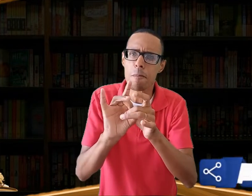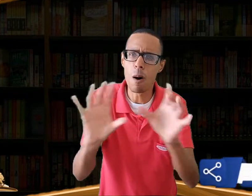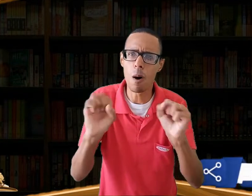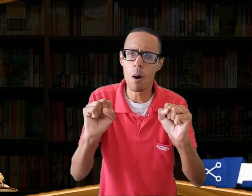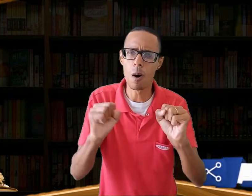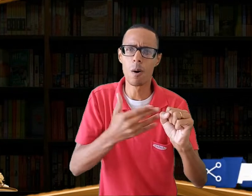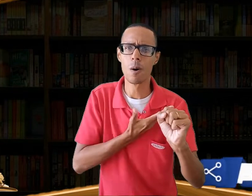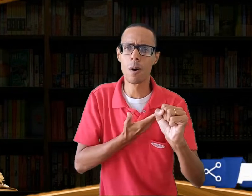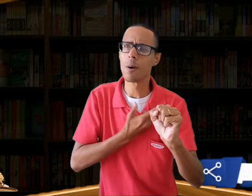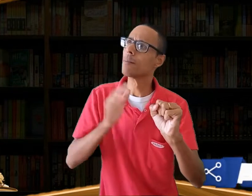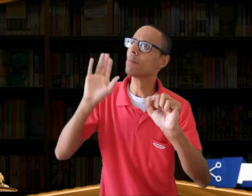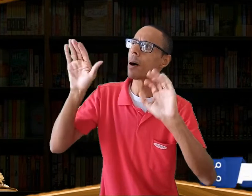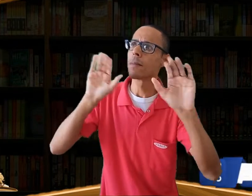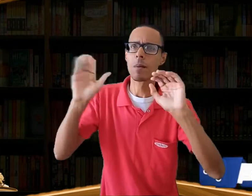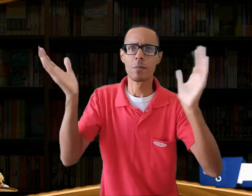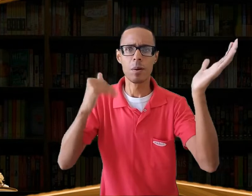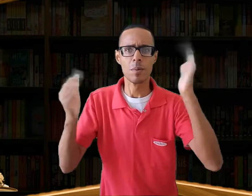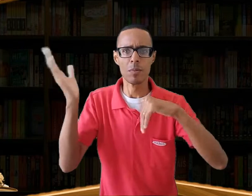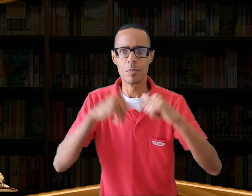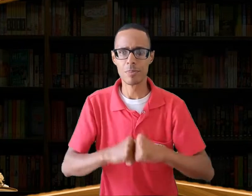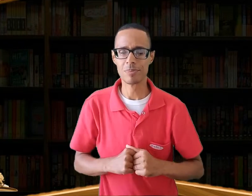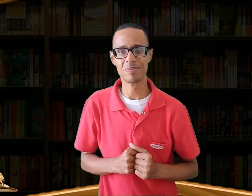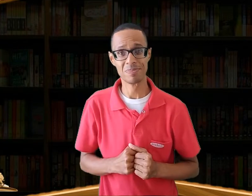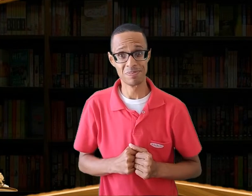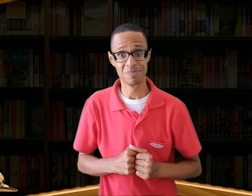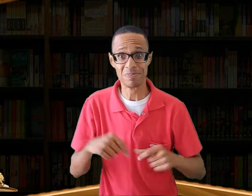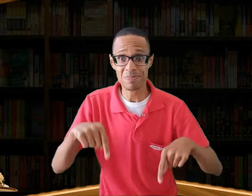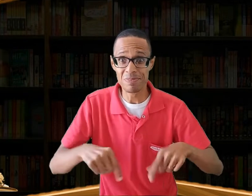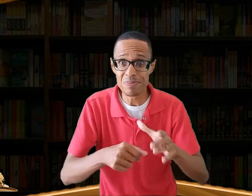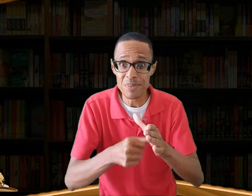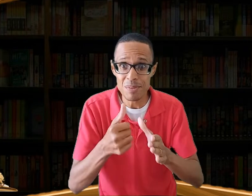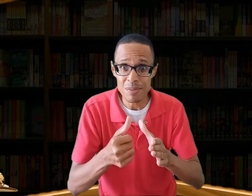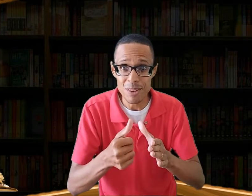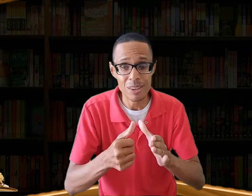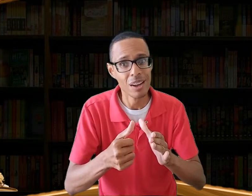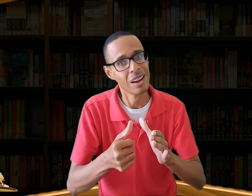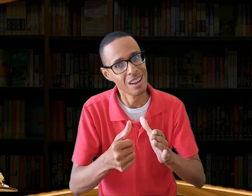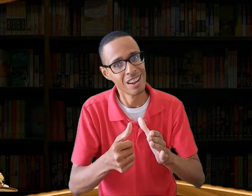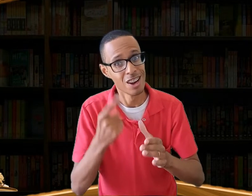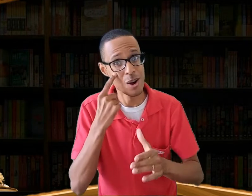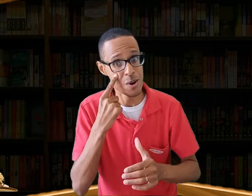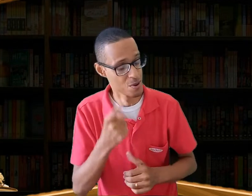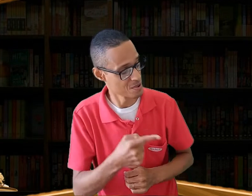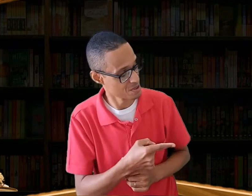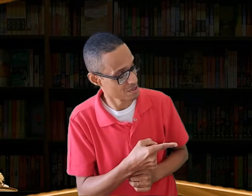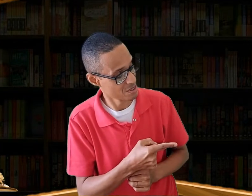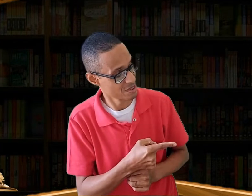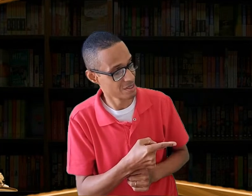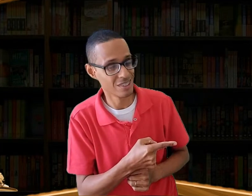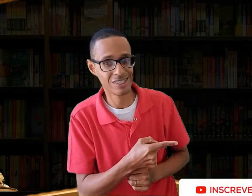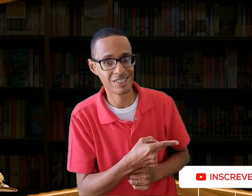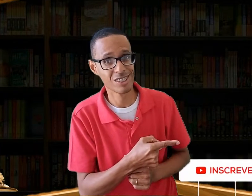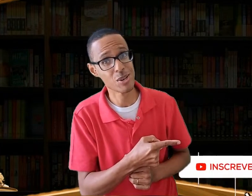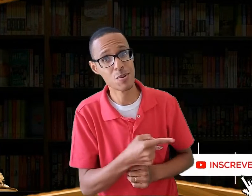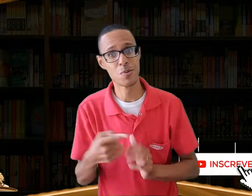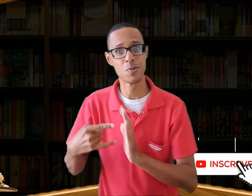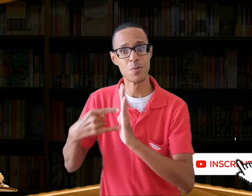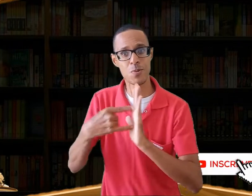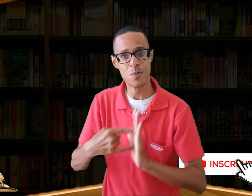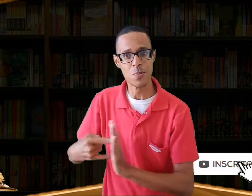Chegou agora aqui no canal? Já clique nesta bandeirinha aqui no cantinho, ou faça a leitura do QR